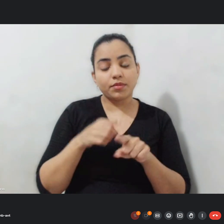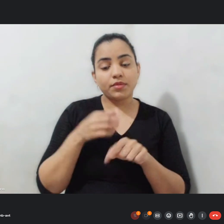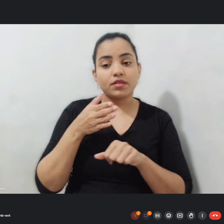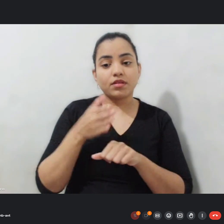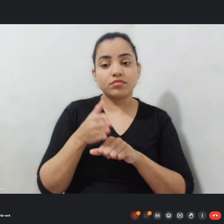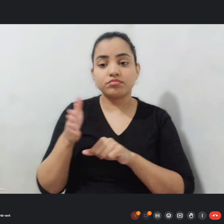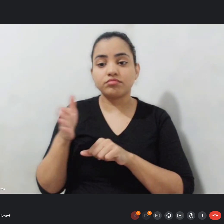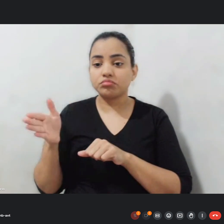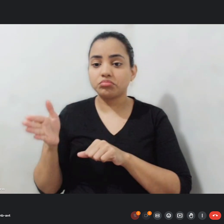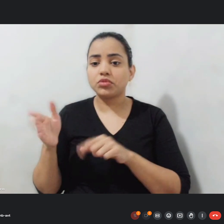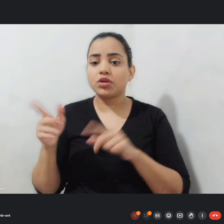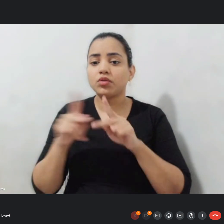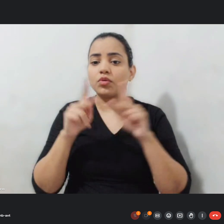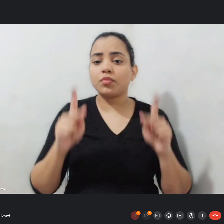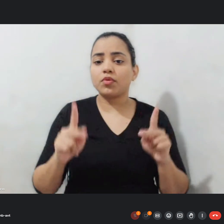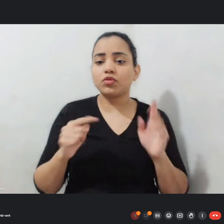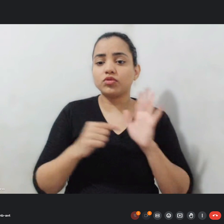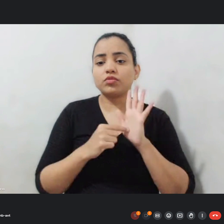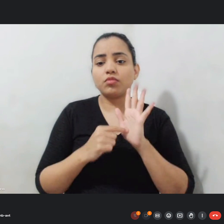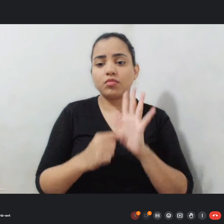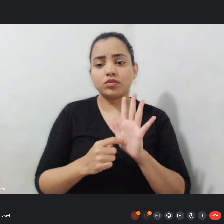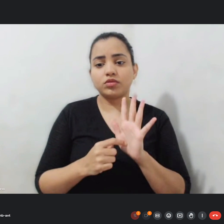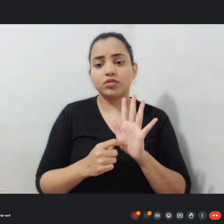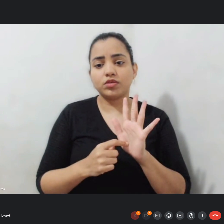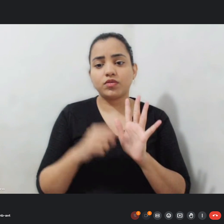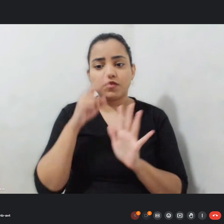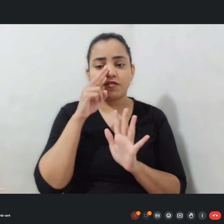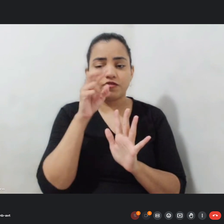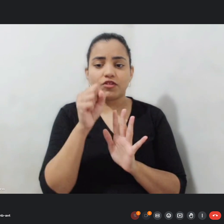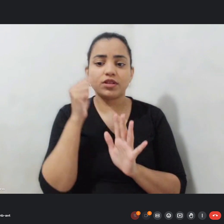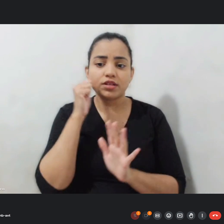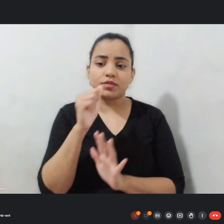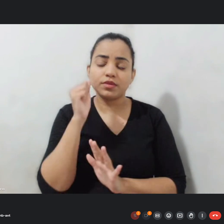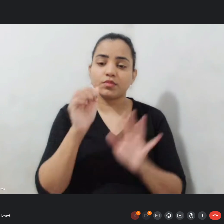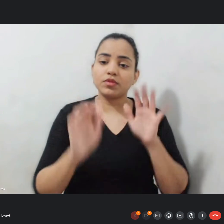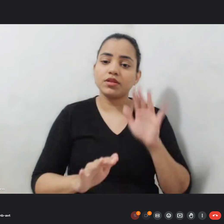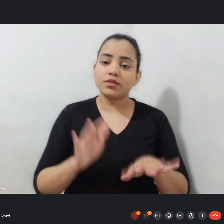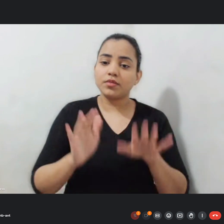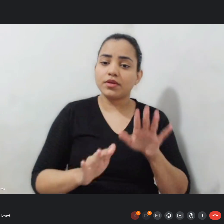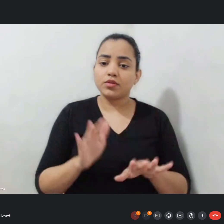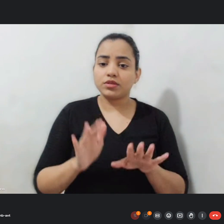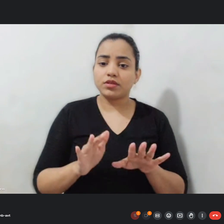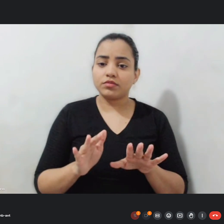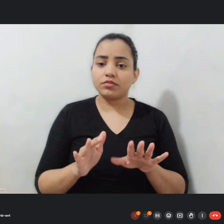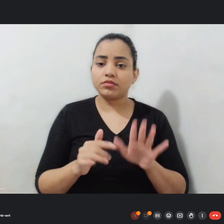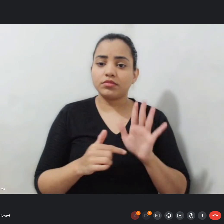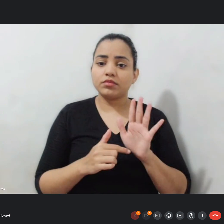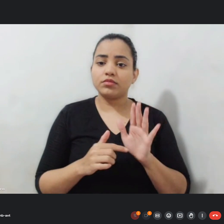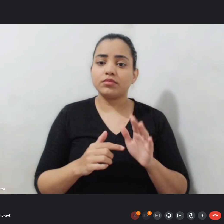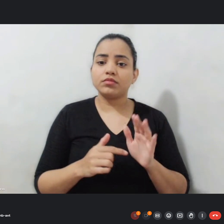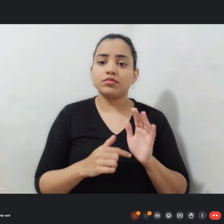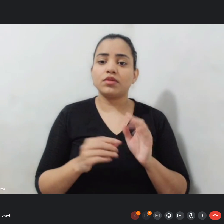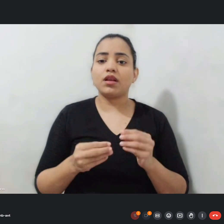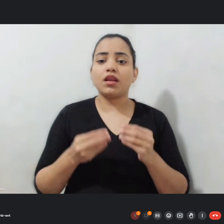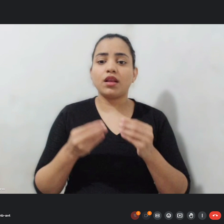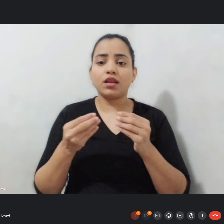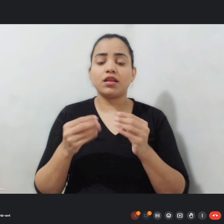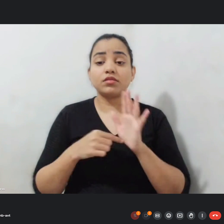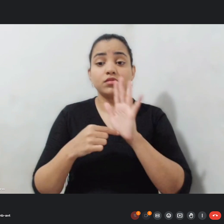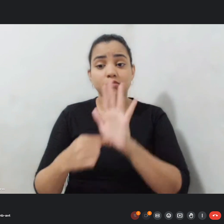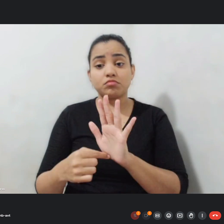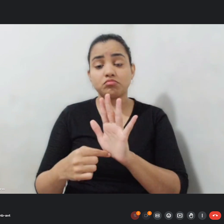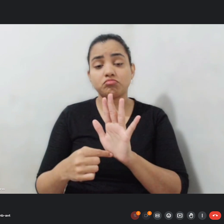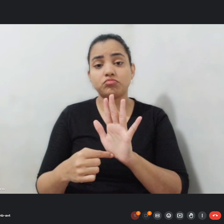apresentando em direcionamento ao fortalecimento das mulheres na percussão levando para as comunidades oficinas percussonistas para